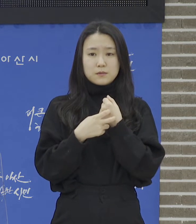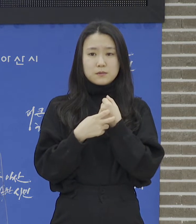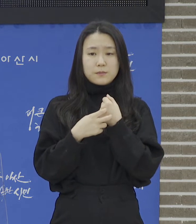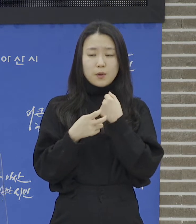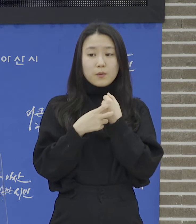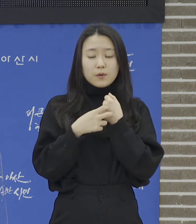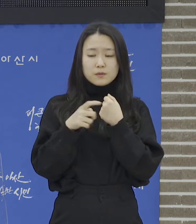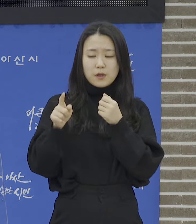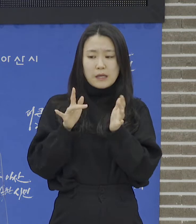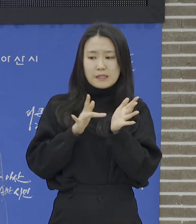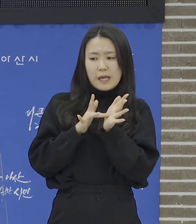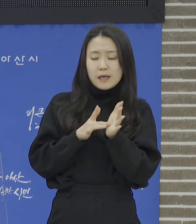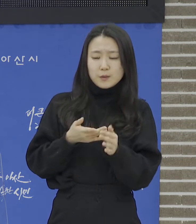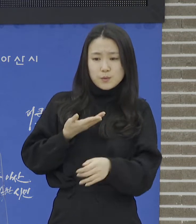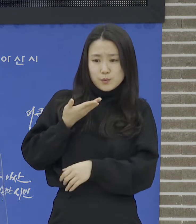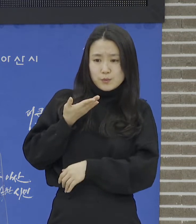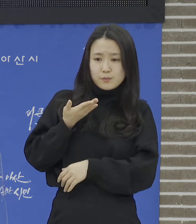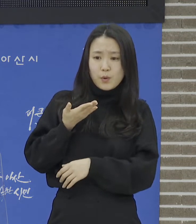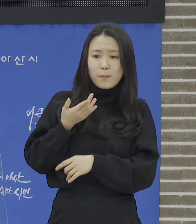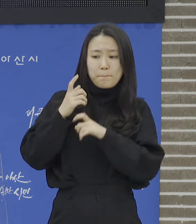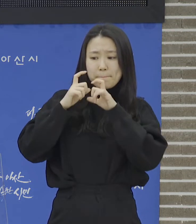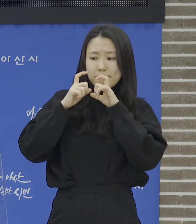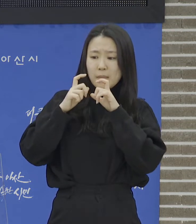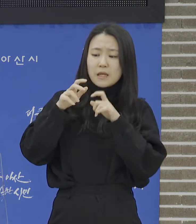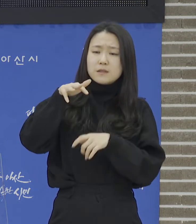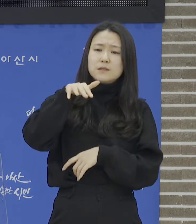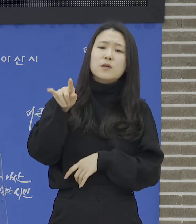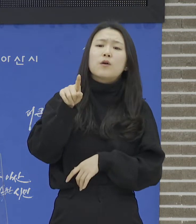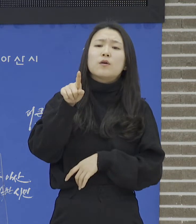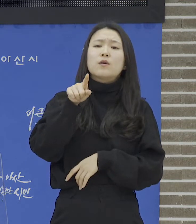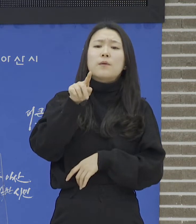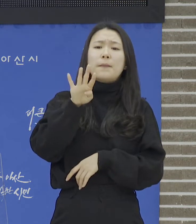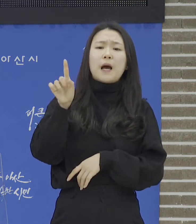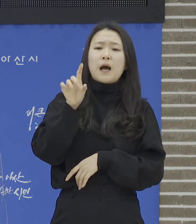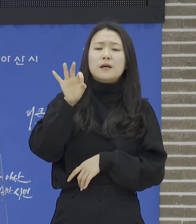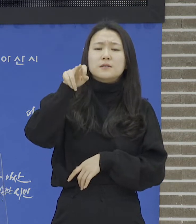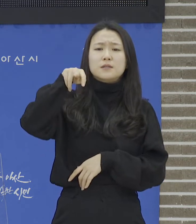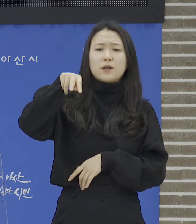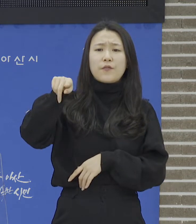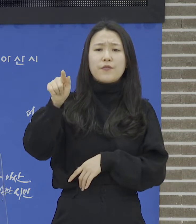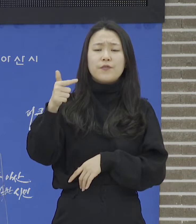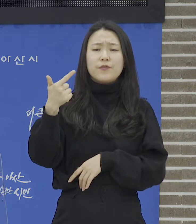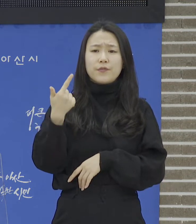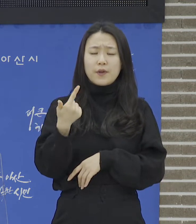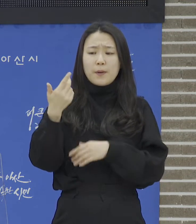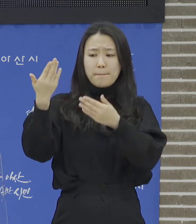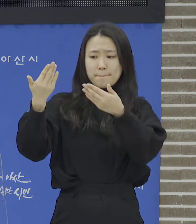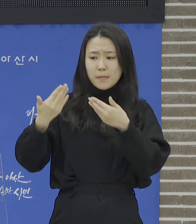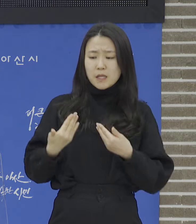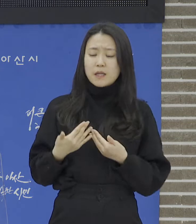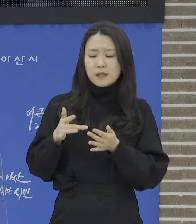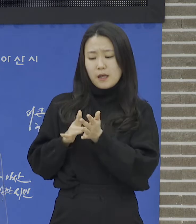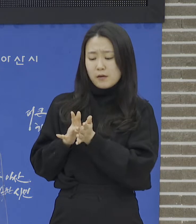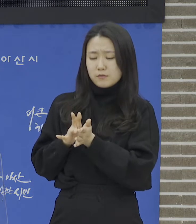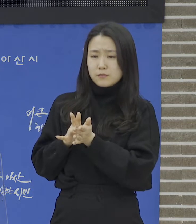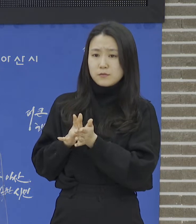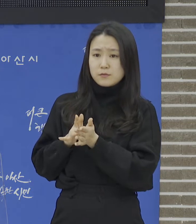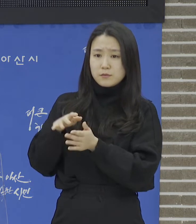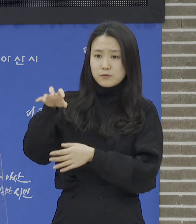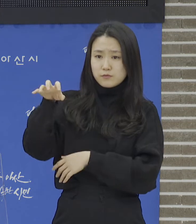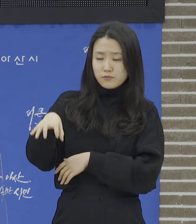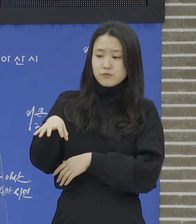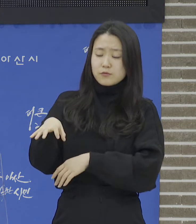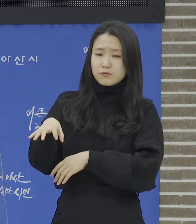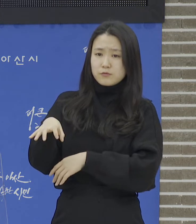재택치료팀에서 수령하여 대상자에게 전달됩니다. 복용법은